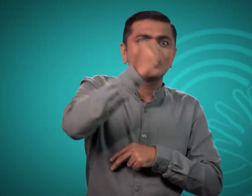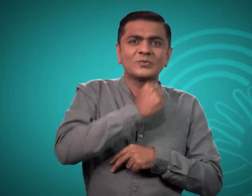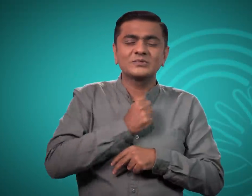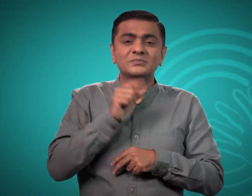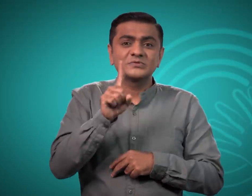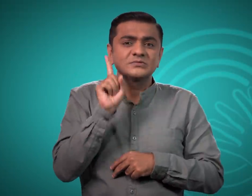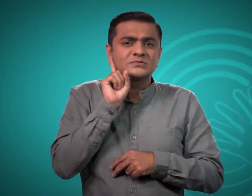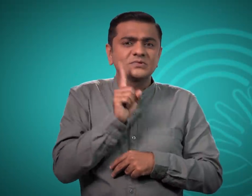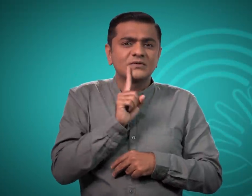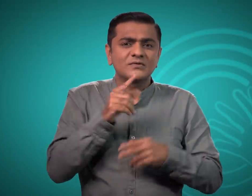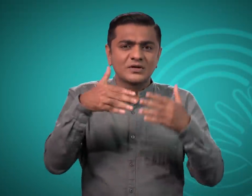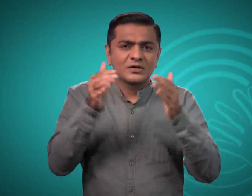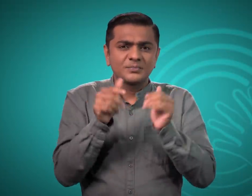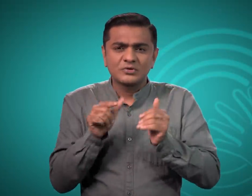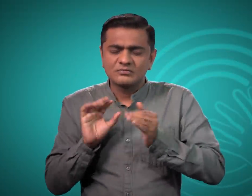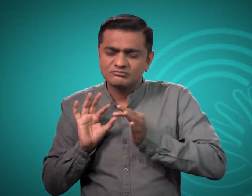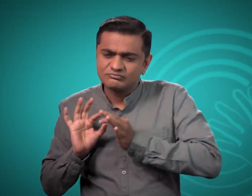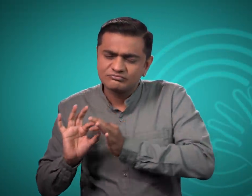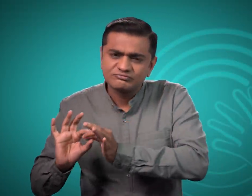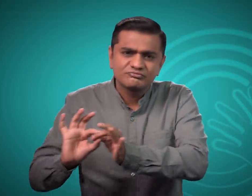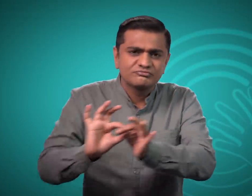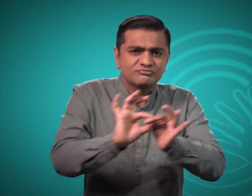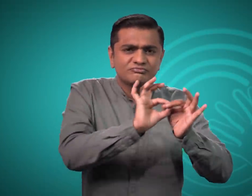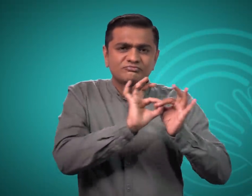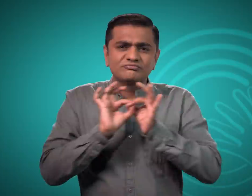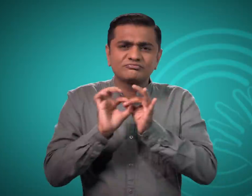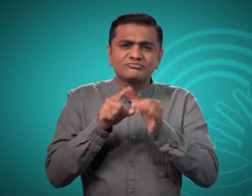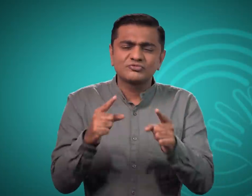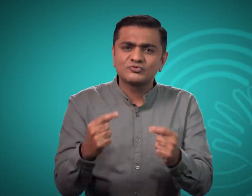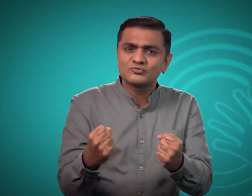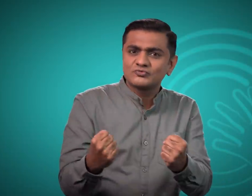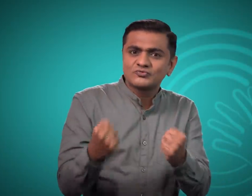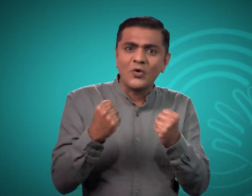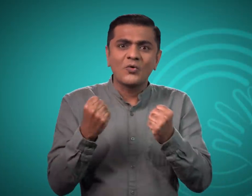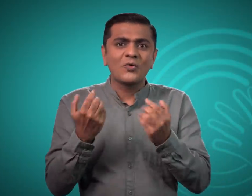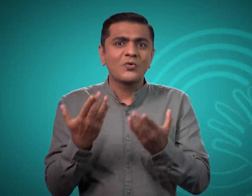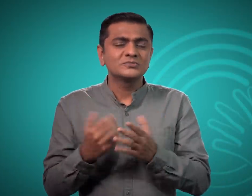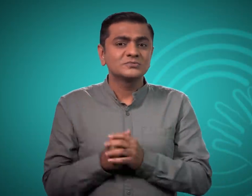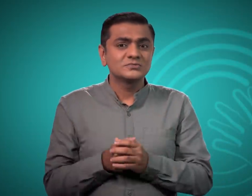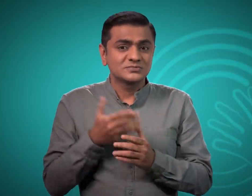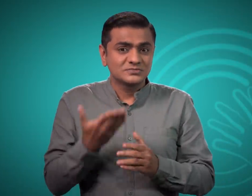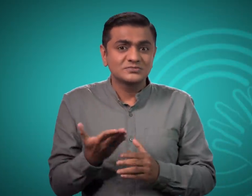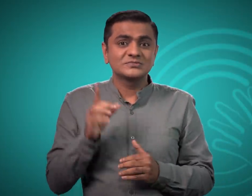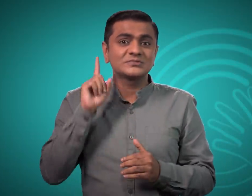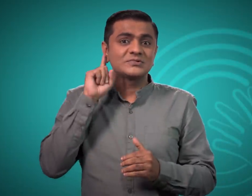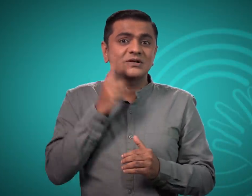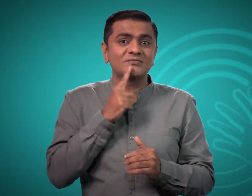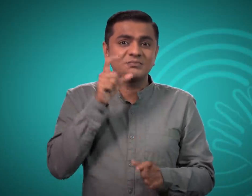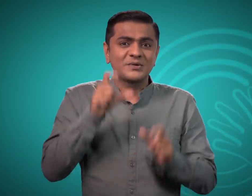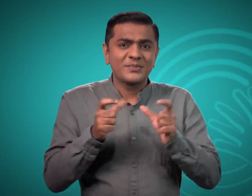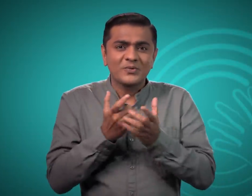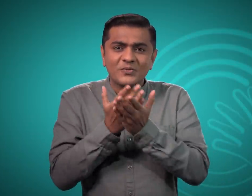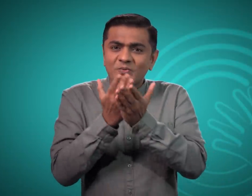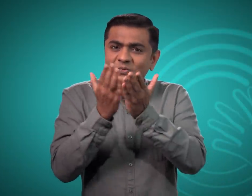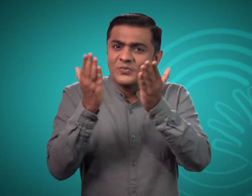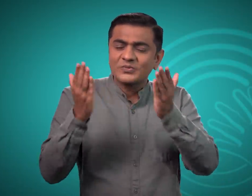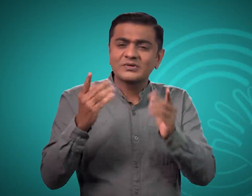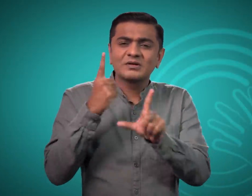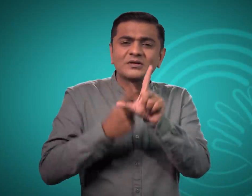इसके बावजूद कर्णबदीर समुदाय एक जूट और मस्बूत है। वर्षों से समुदाय बढ़ रहा है।